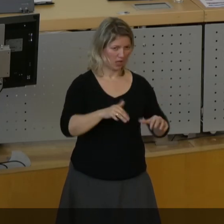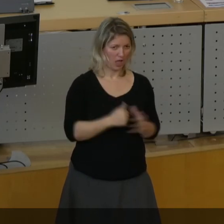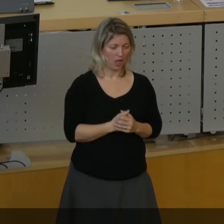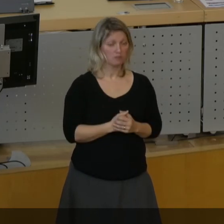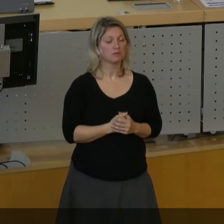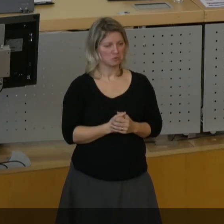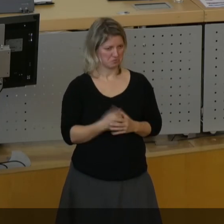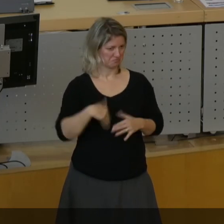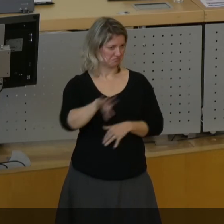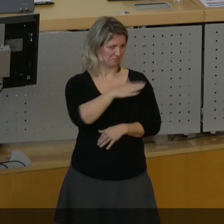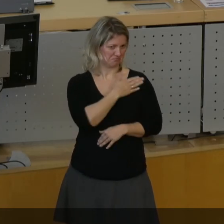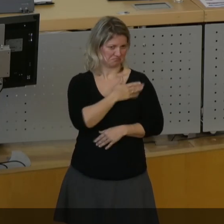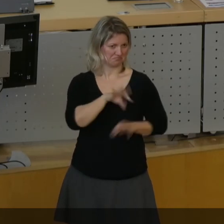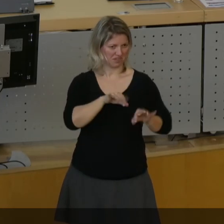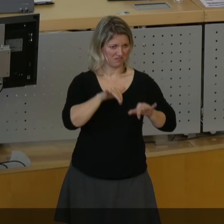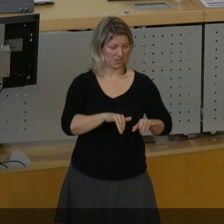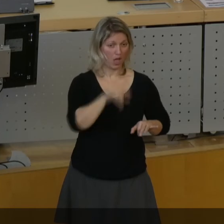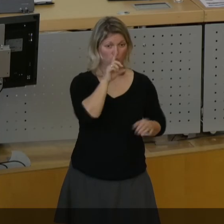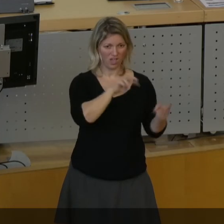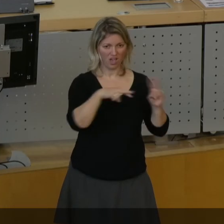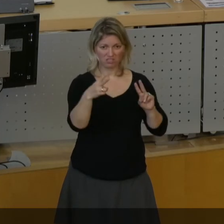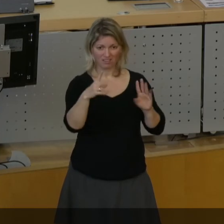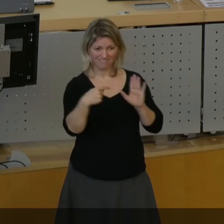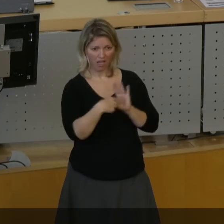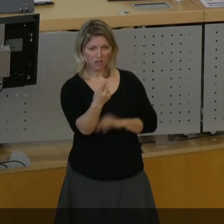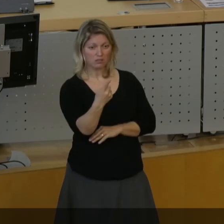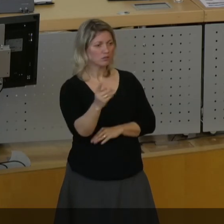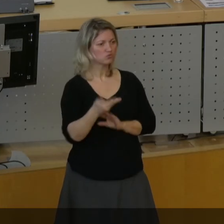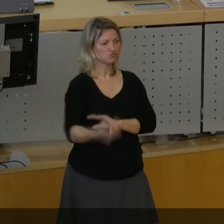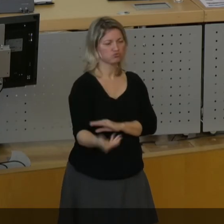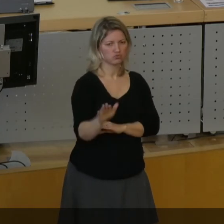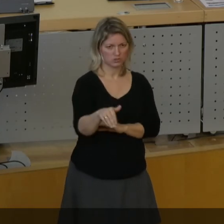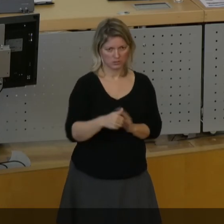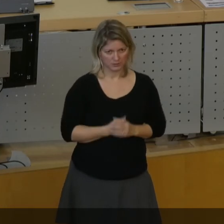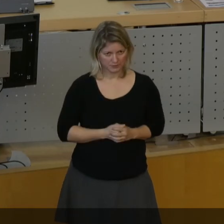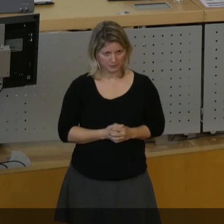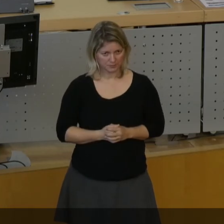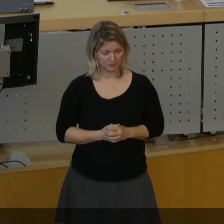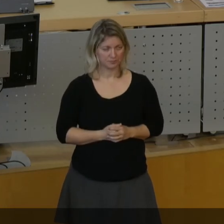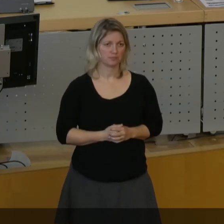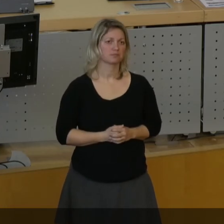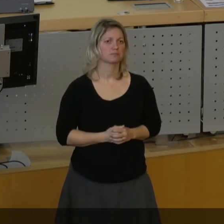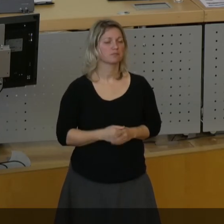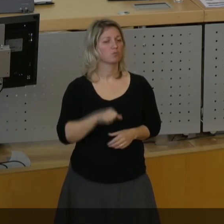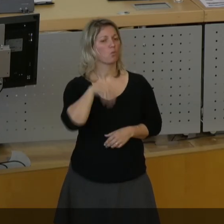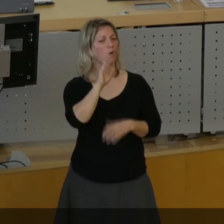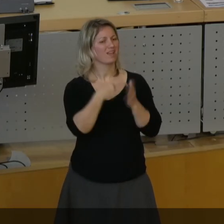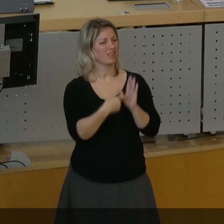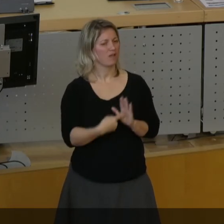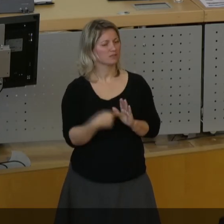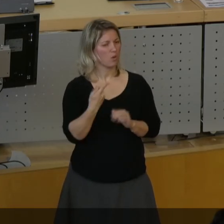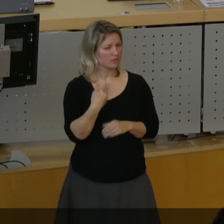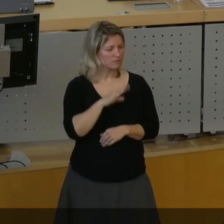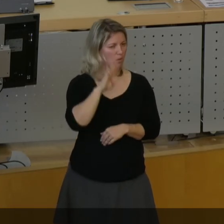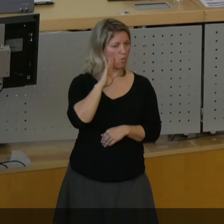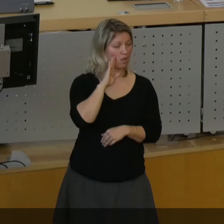das hier doch machen. Wenn Sie ein anderes Votum haben, wird es einfach nur ignoriert. Ein paar kleine Hinweise noch. Wir hatten heute gehört,